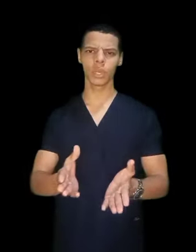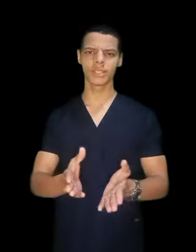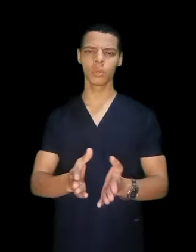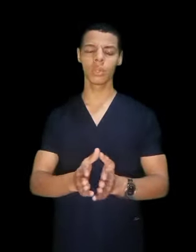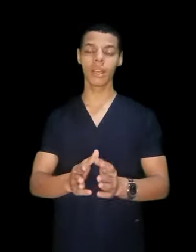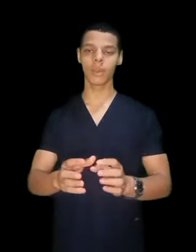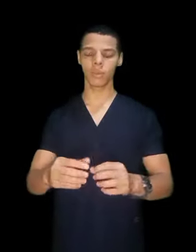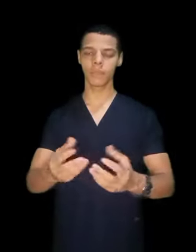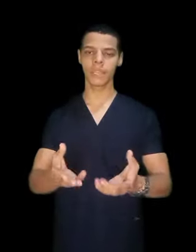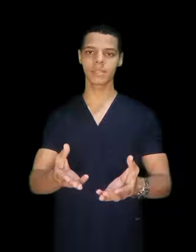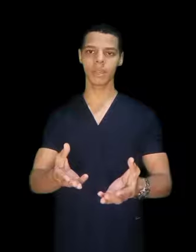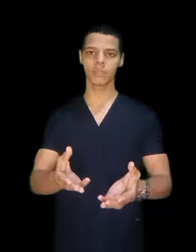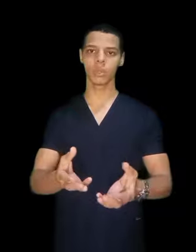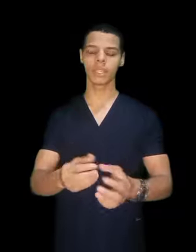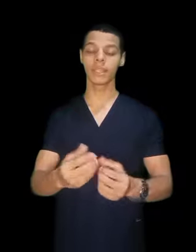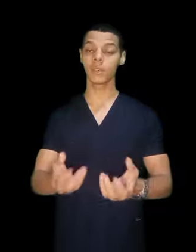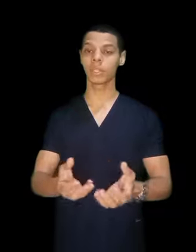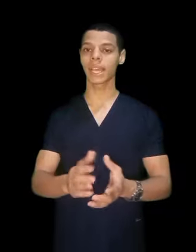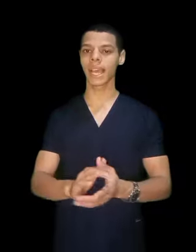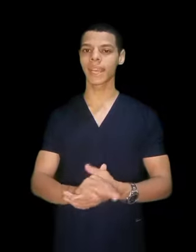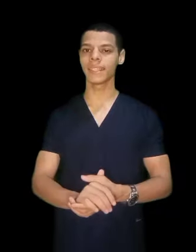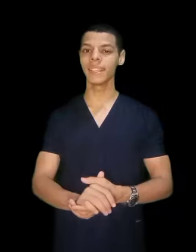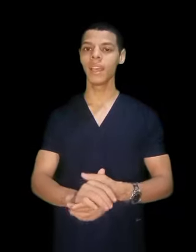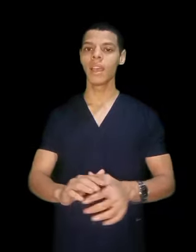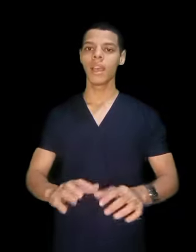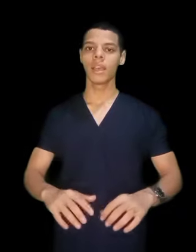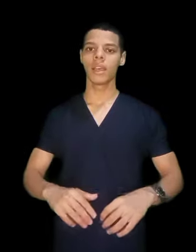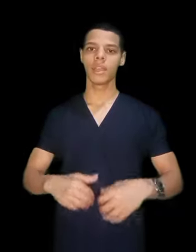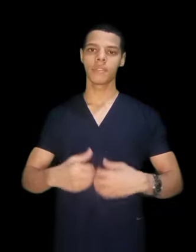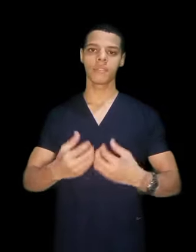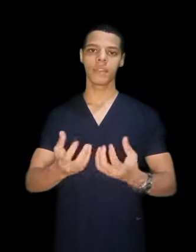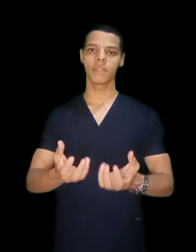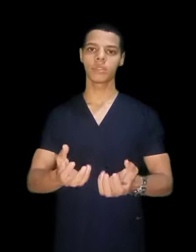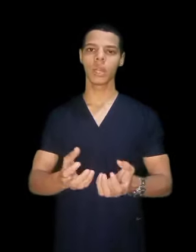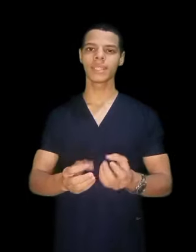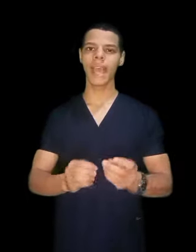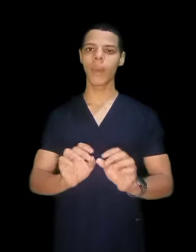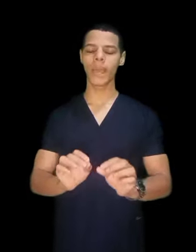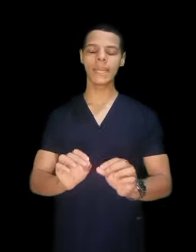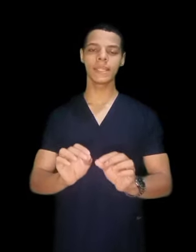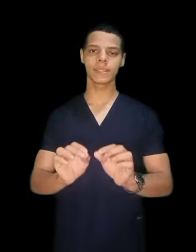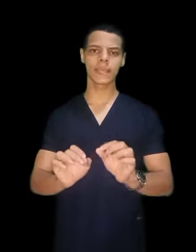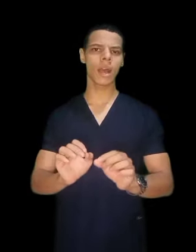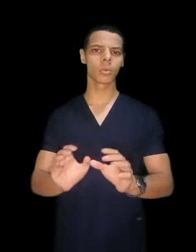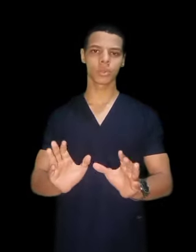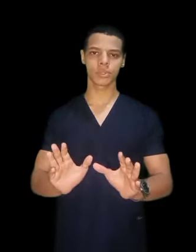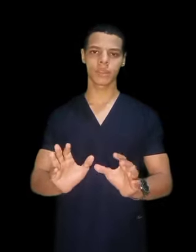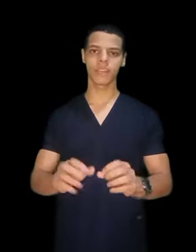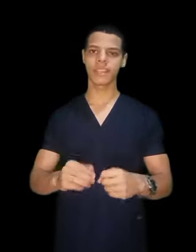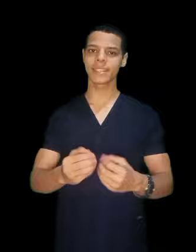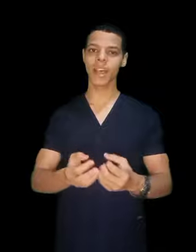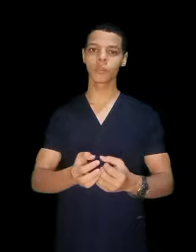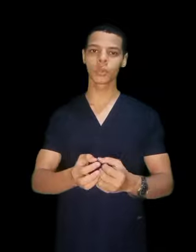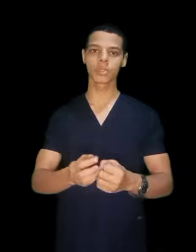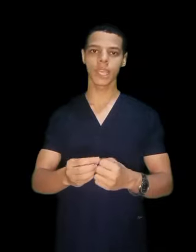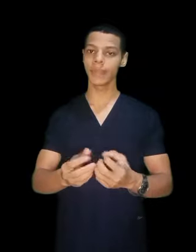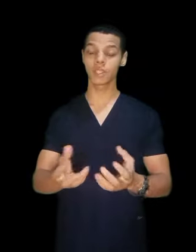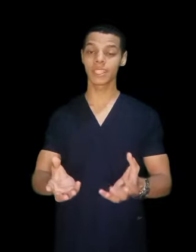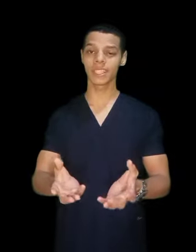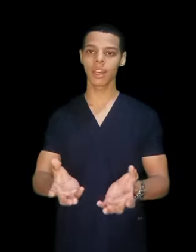فيديوهات دول او ابدأ اسمع عن الفيديوهات اللي انا قلتي لك عليها دي فالفيديوهات دي حوالي ساعة ونص فساعة ونص هي مش كتير